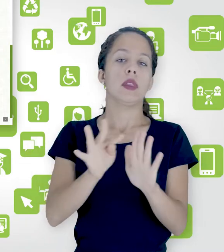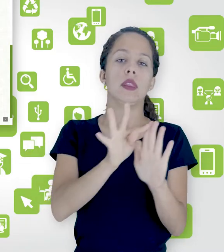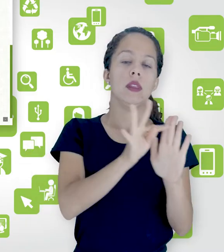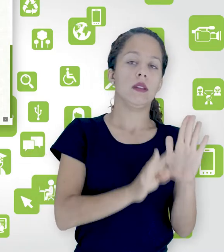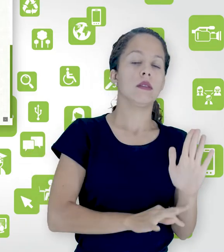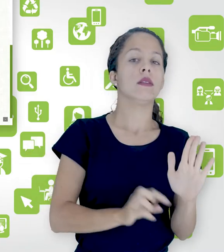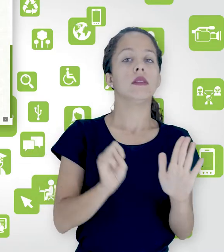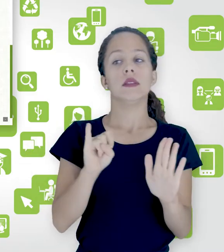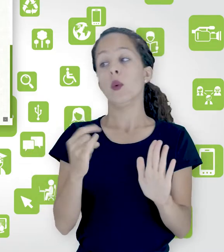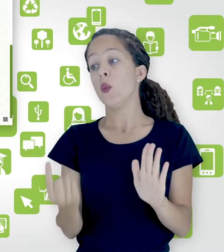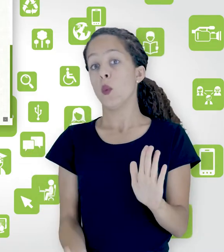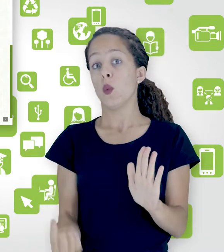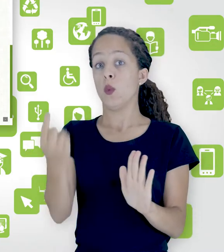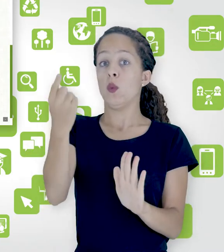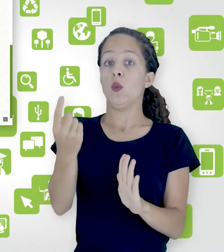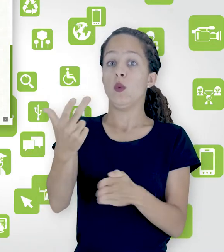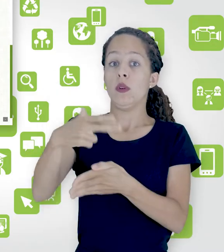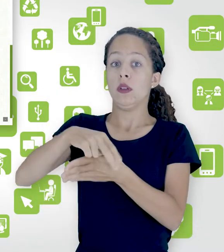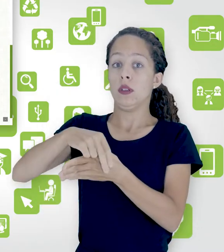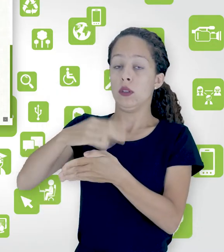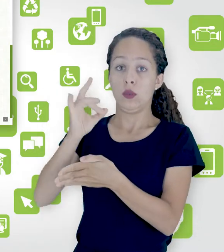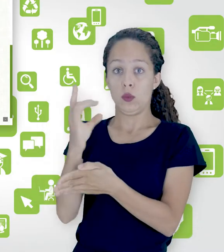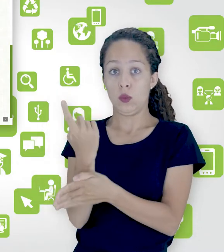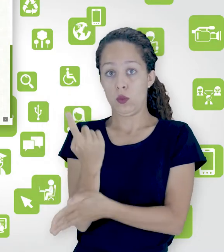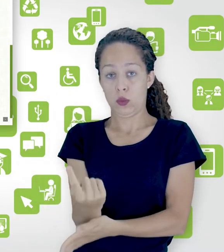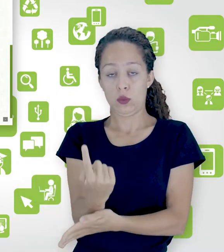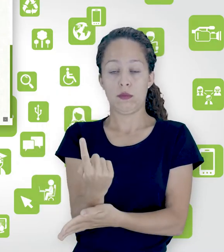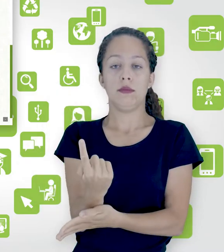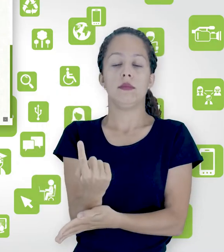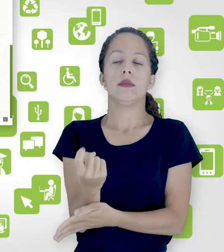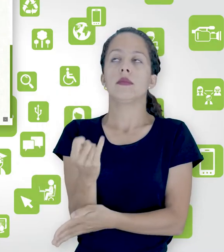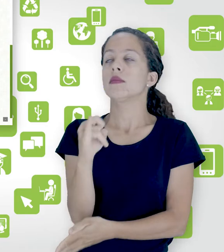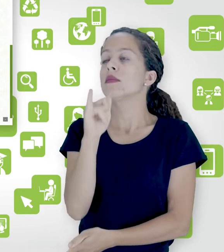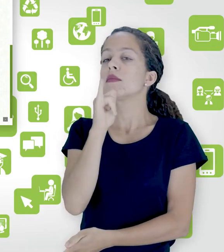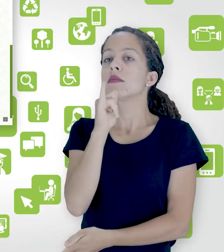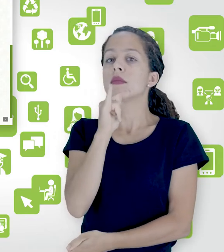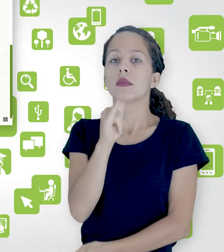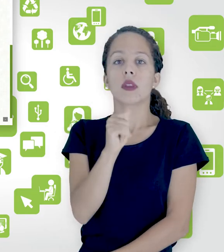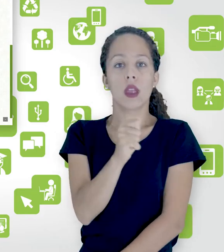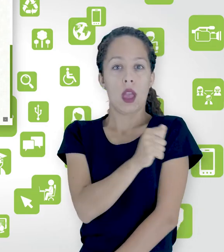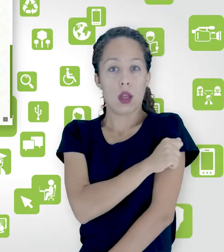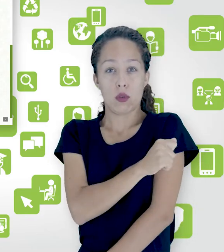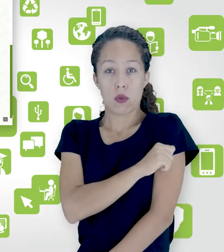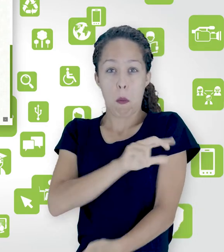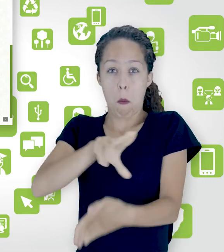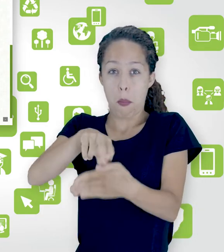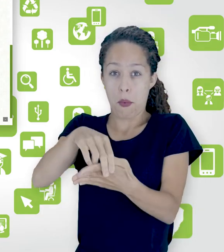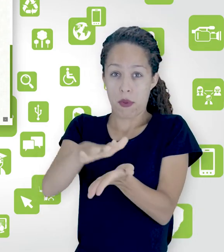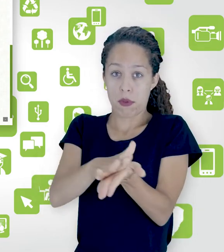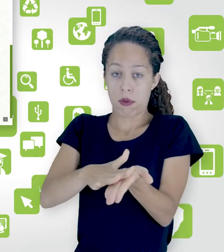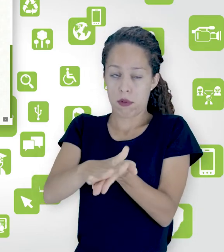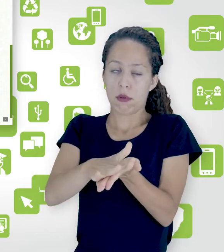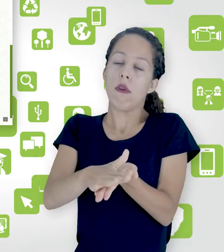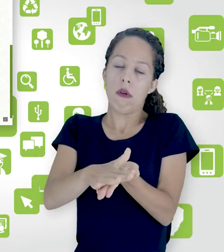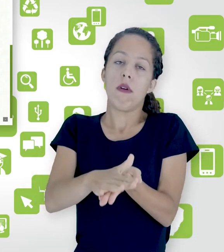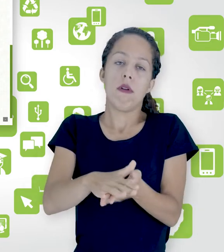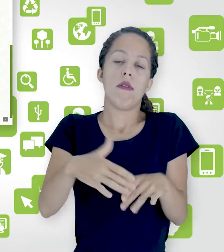Se você coloca como um anexo, significa que se o aluno não anexar nada, o mudo já vai